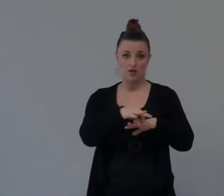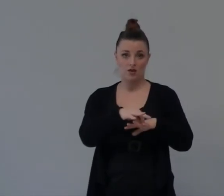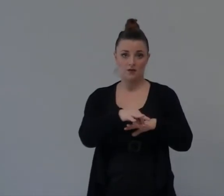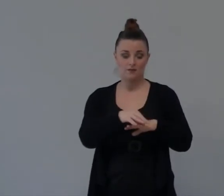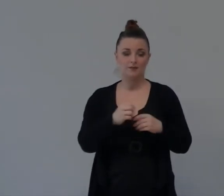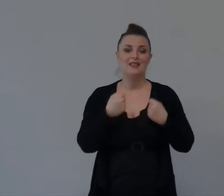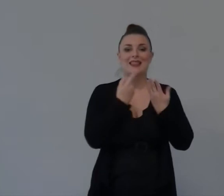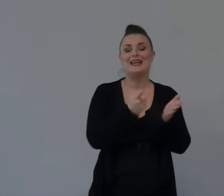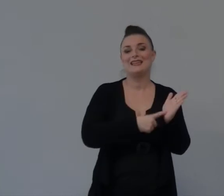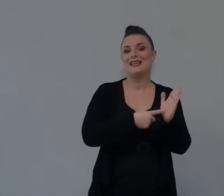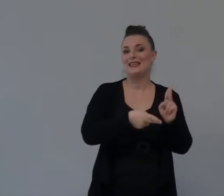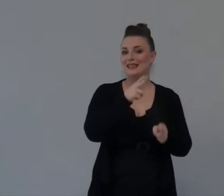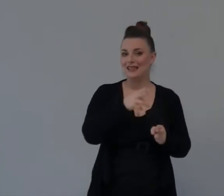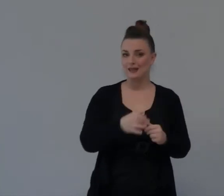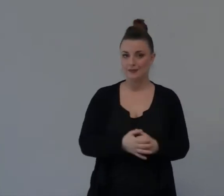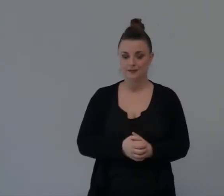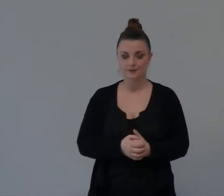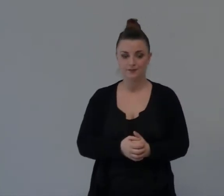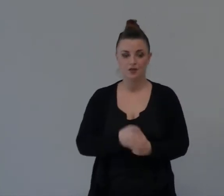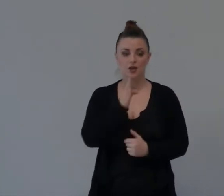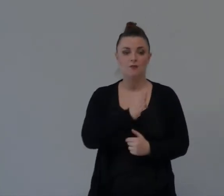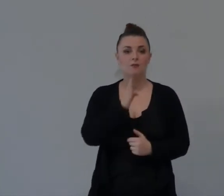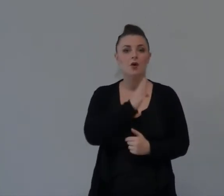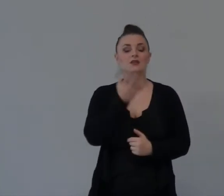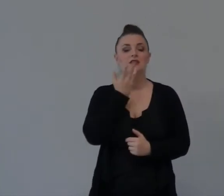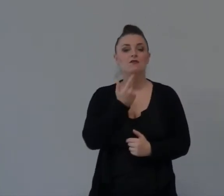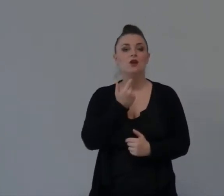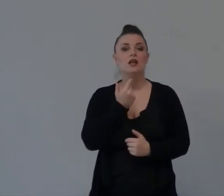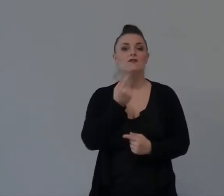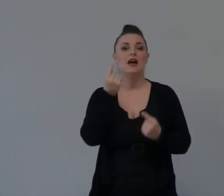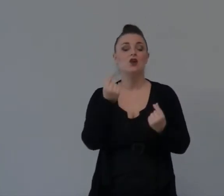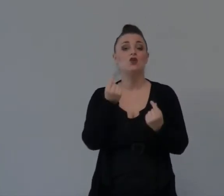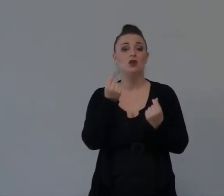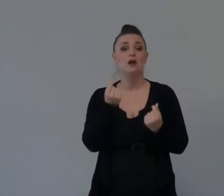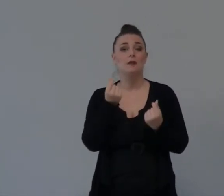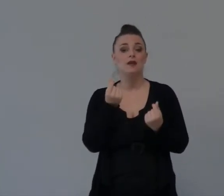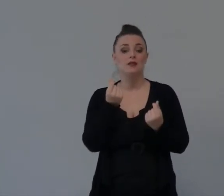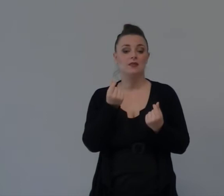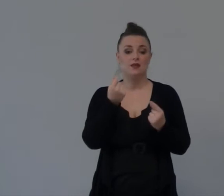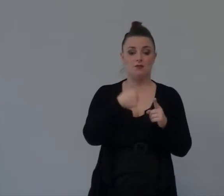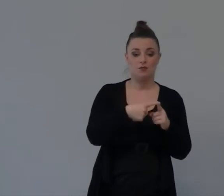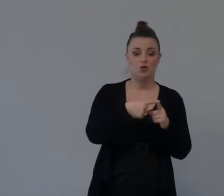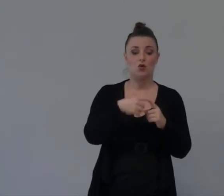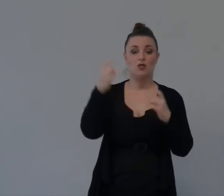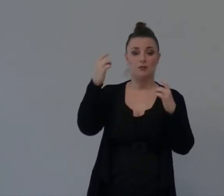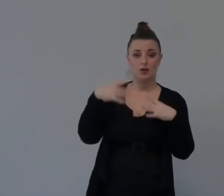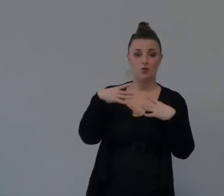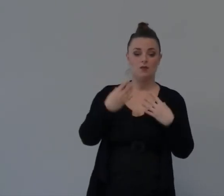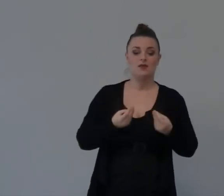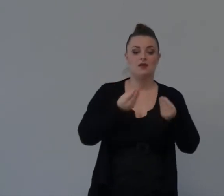Boaz Voleva Provedere Ebronicamente Spiritualmente E